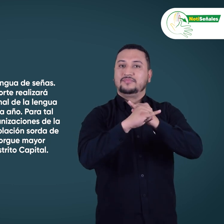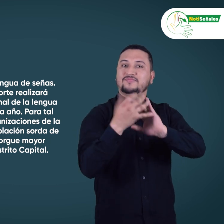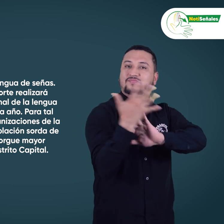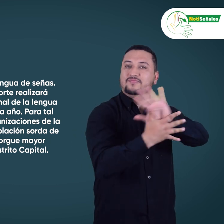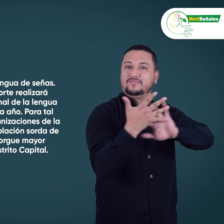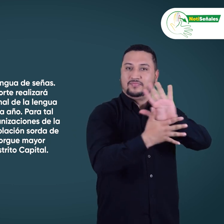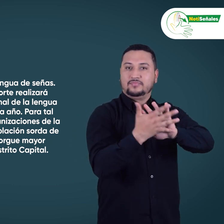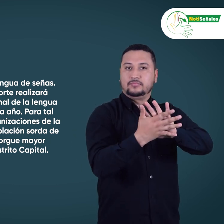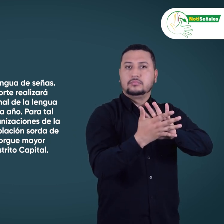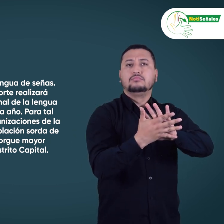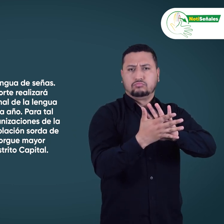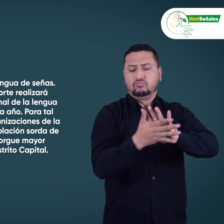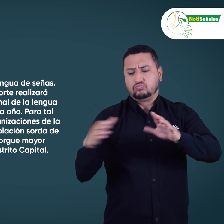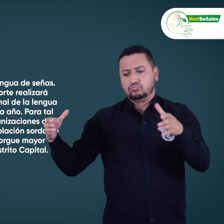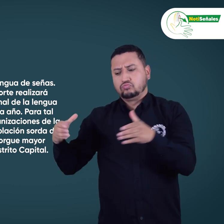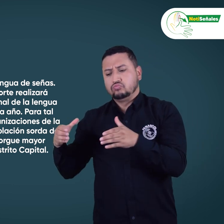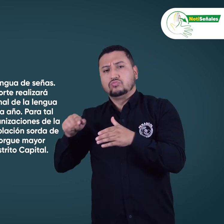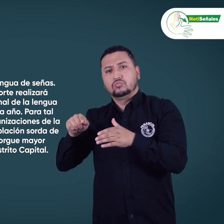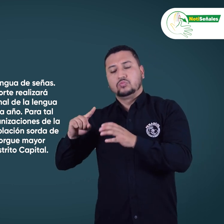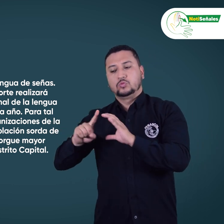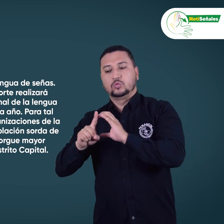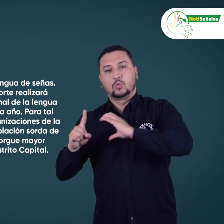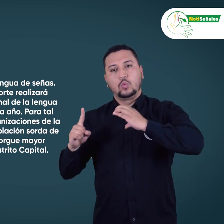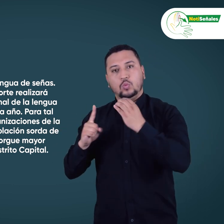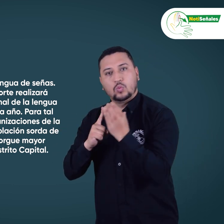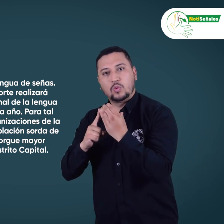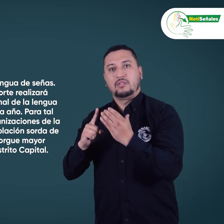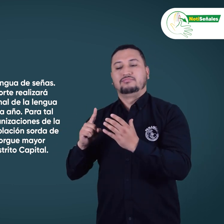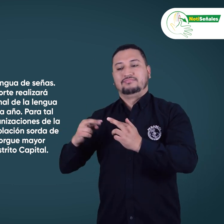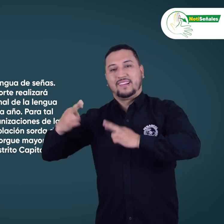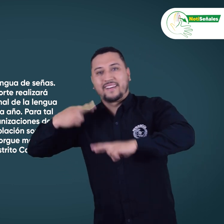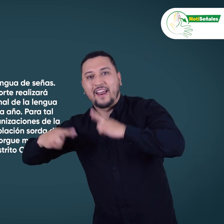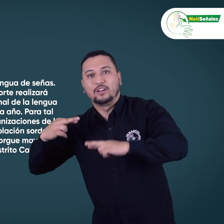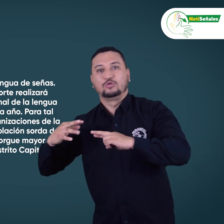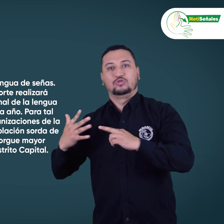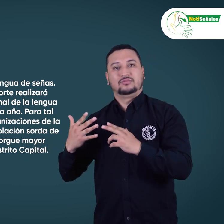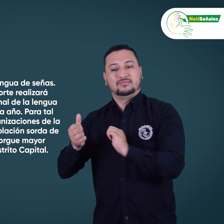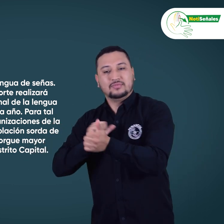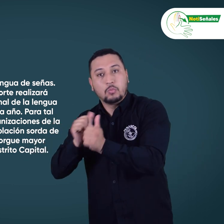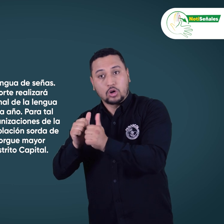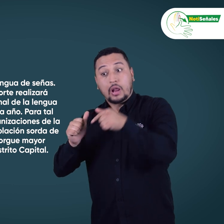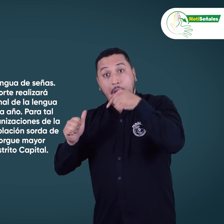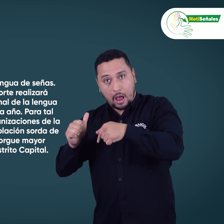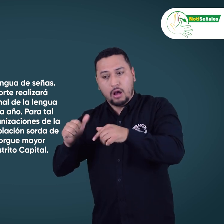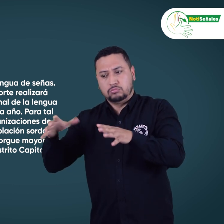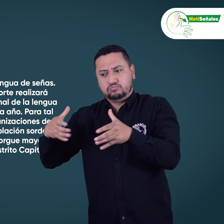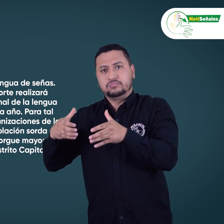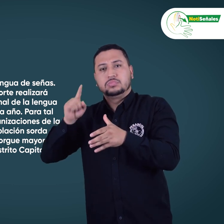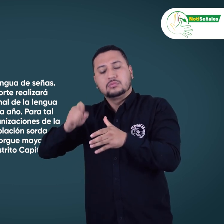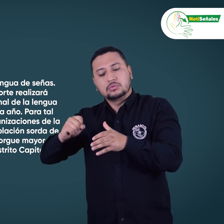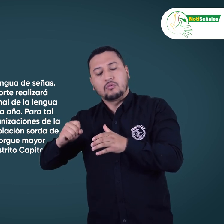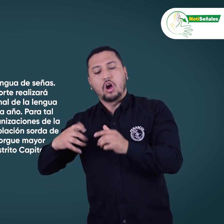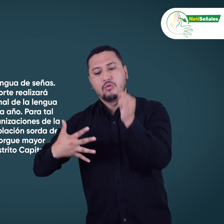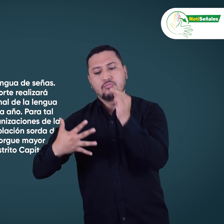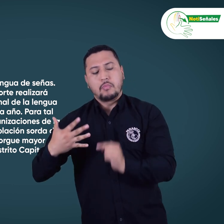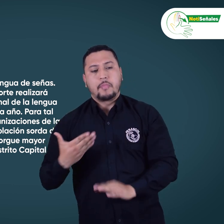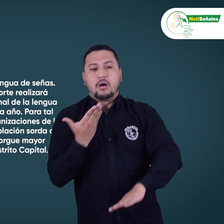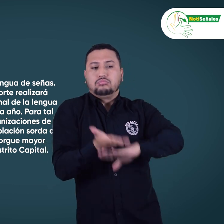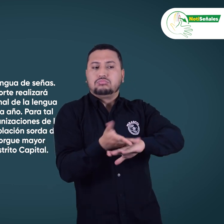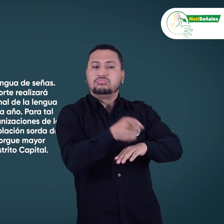Lengua de Señas. El sector cultura, recreación y deporte realizará actividades en torno al Día Internacional de la Lengua de